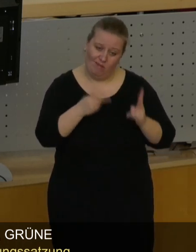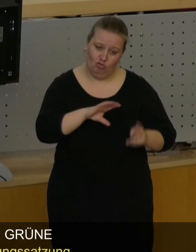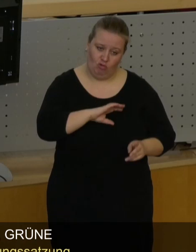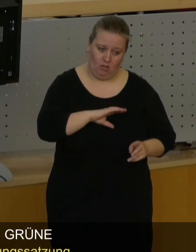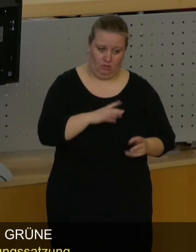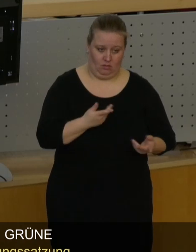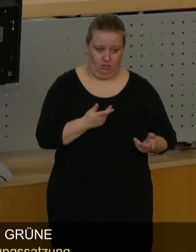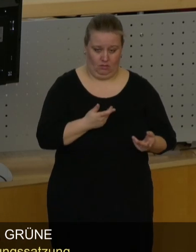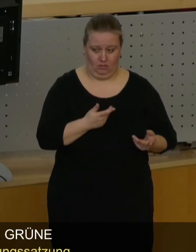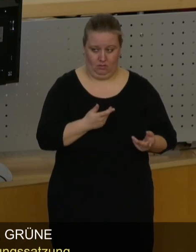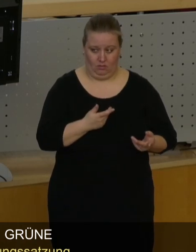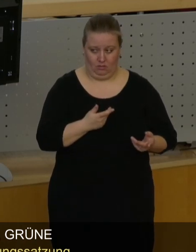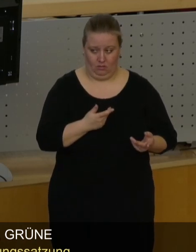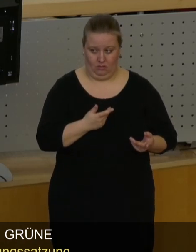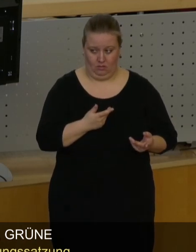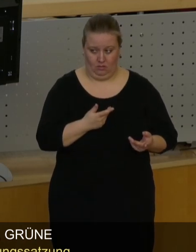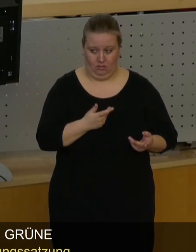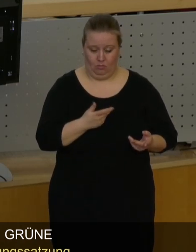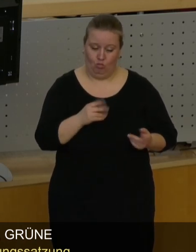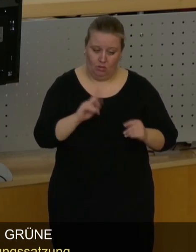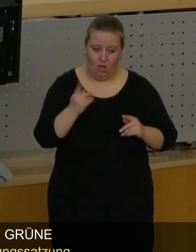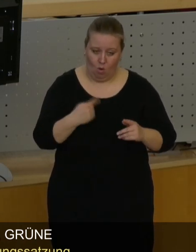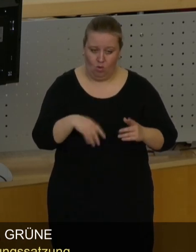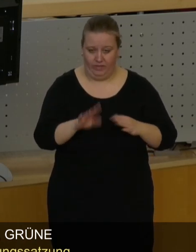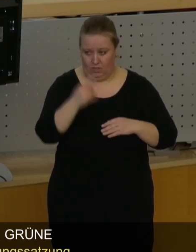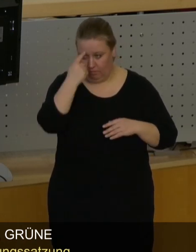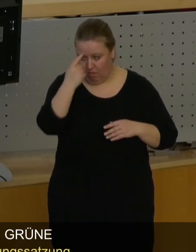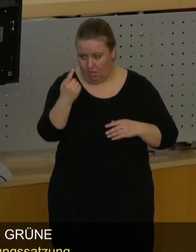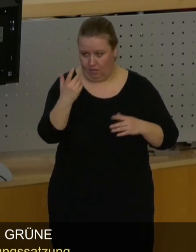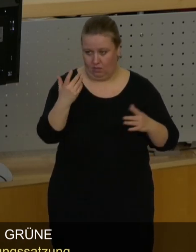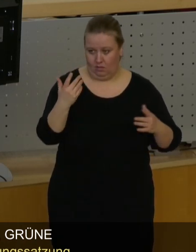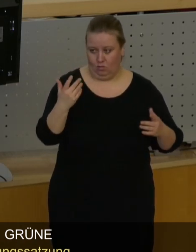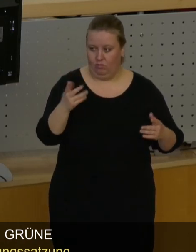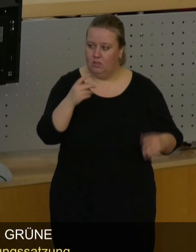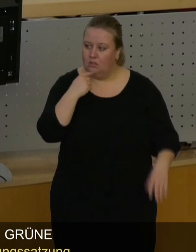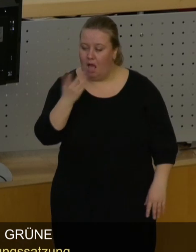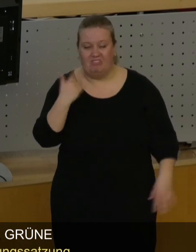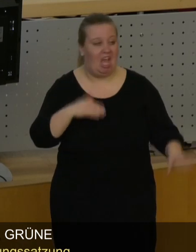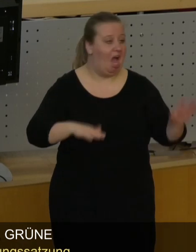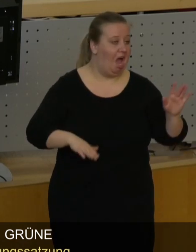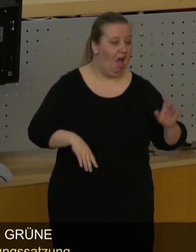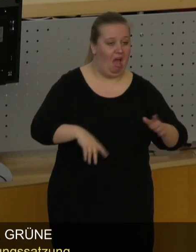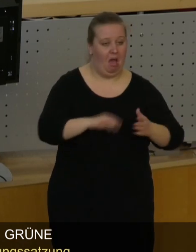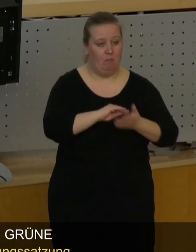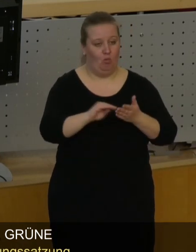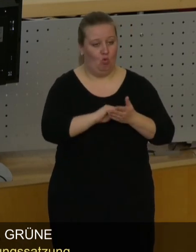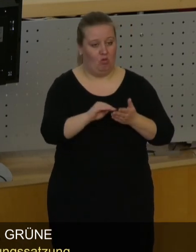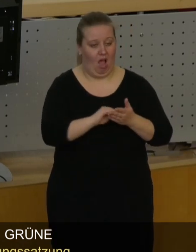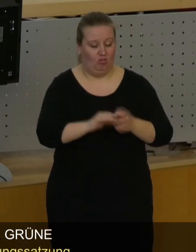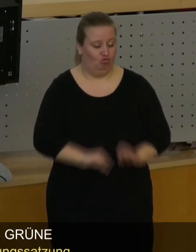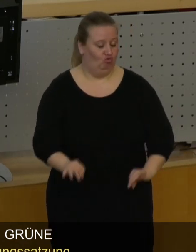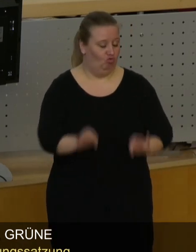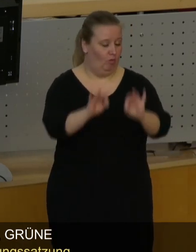geboten, Herr Dr. Brauns, dass Bedenken, und wenn Sie sagen, ein bürokratisches Monster, dann